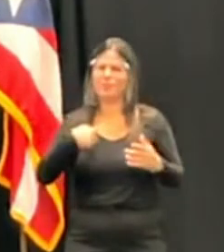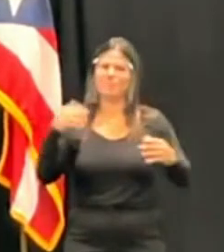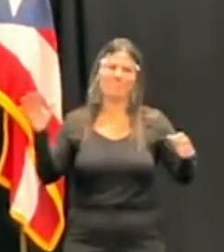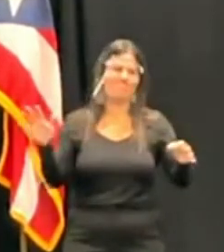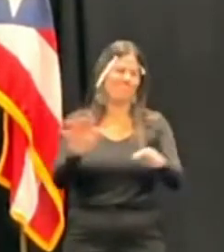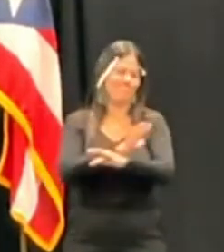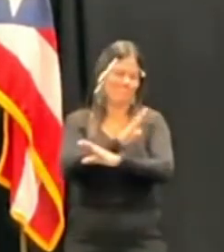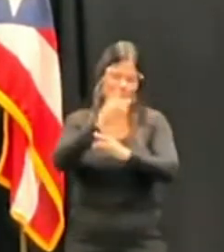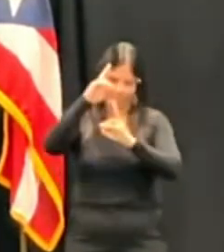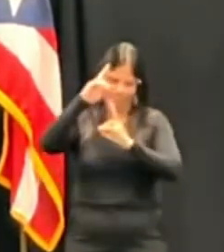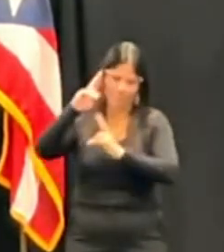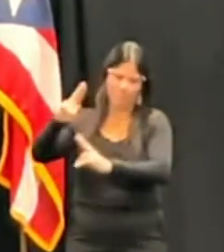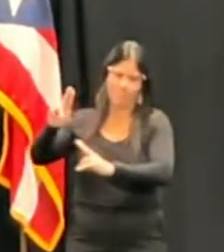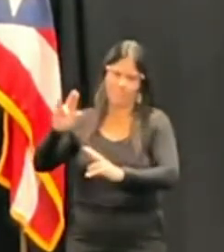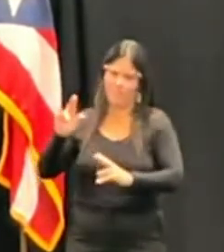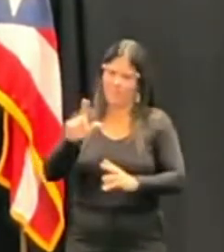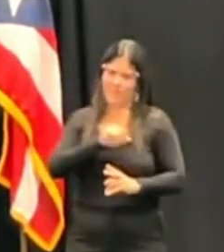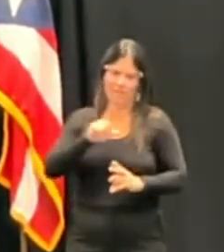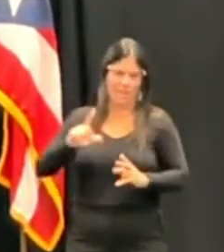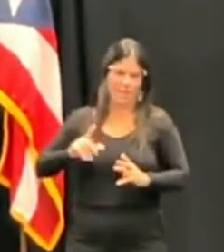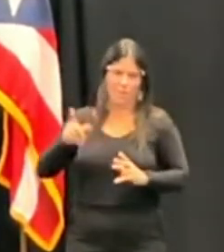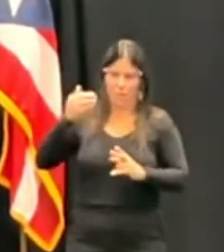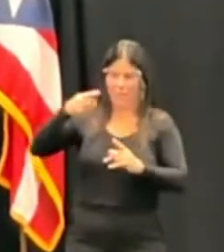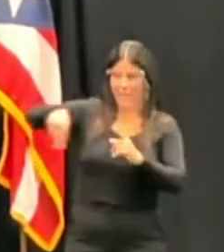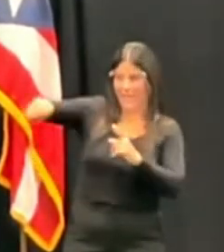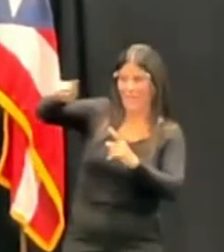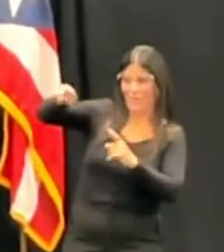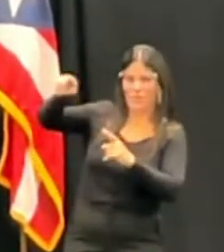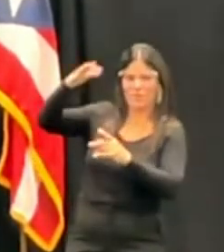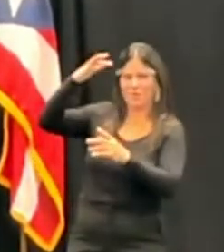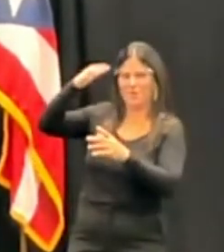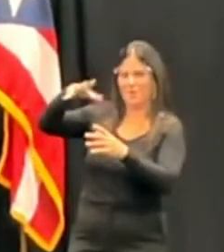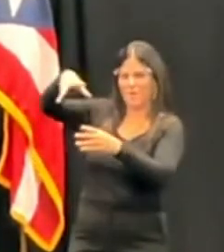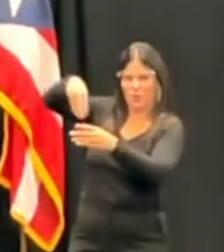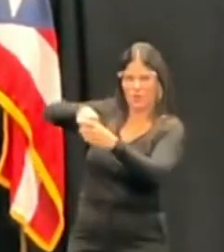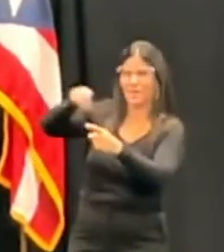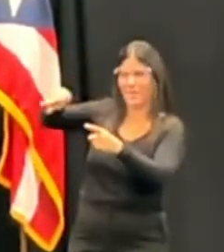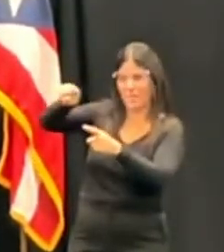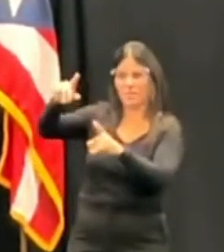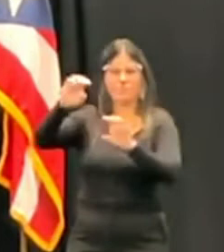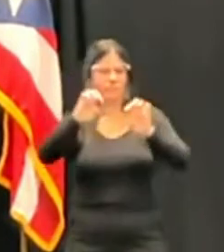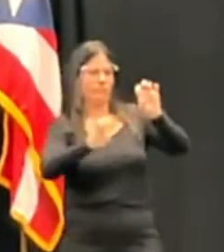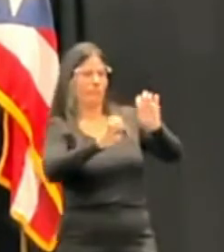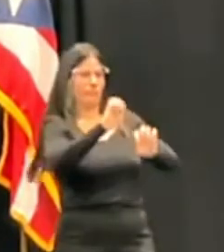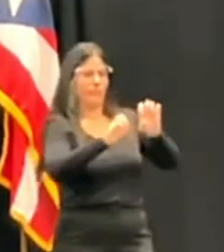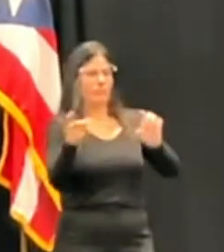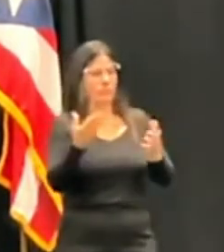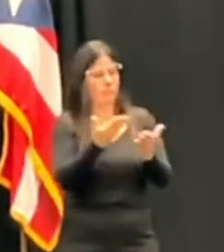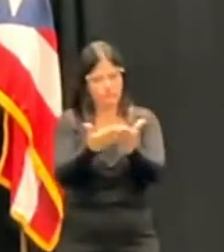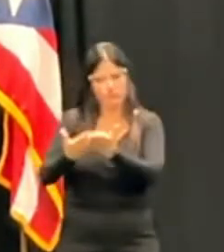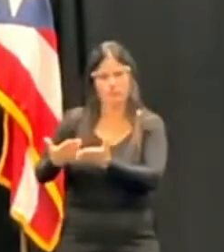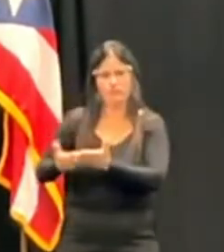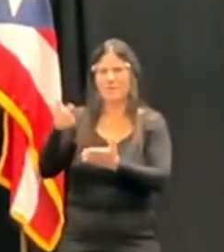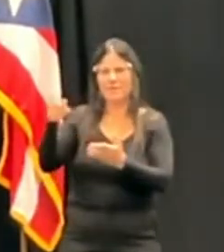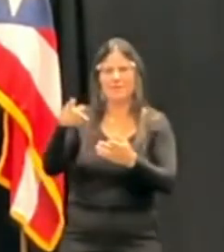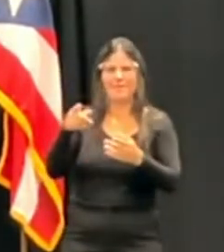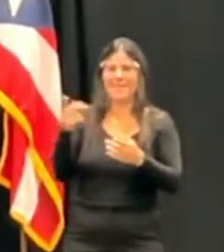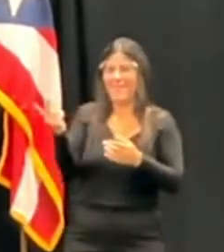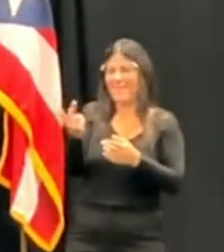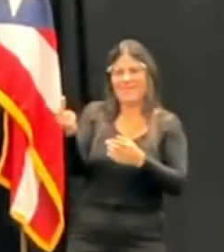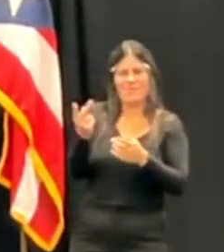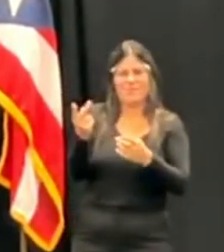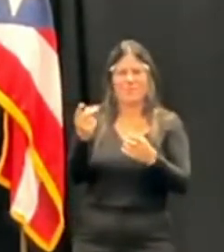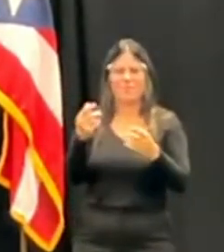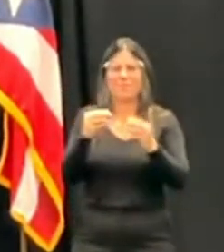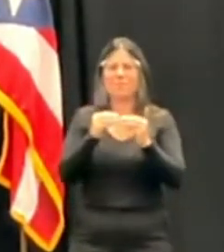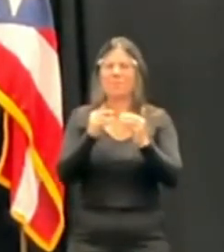y a sus facultades para que puedan evaluar en sus méritos y permitirle a estos extraordinarios profesionales presentar sus credenciales